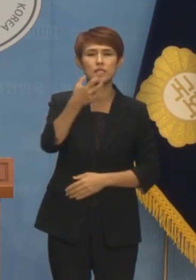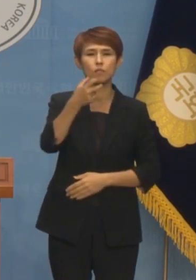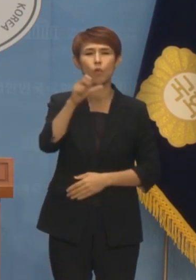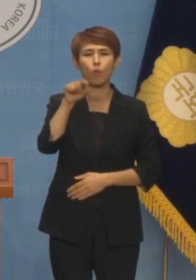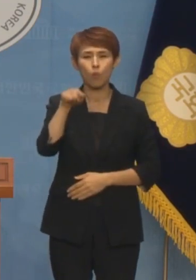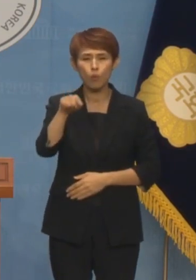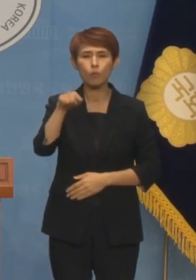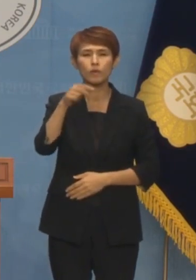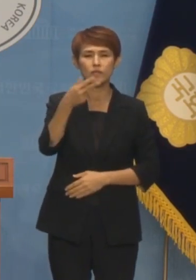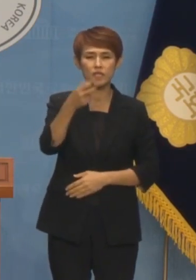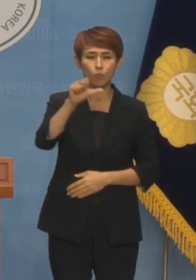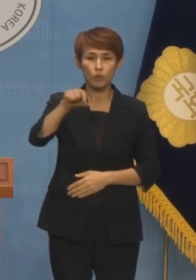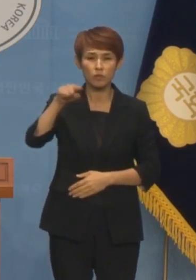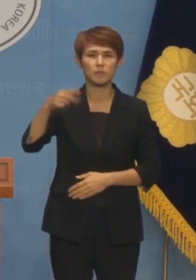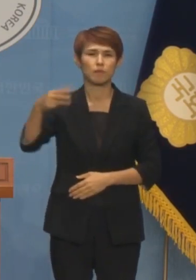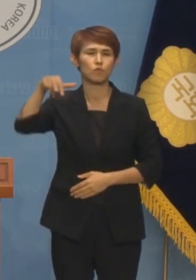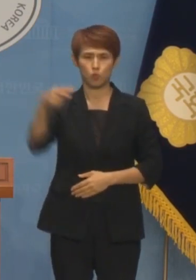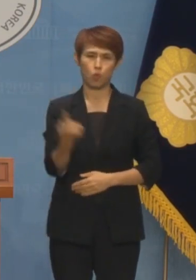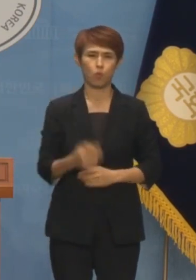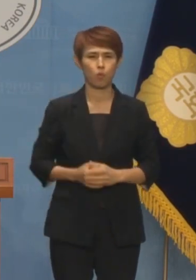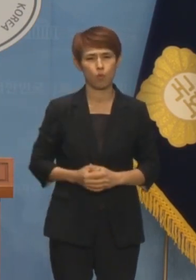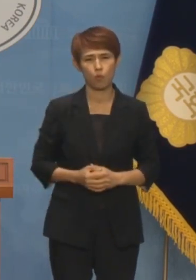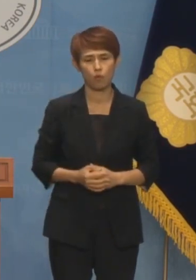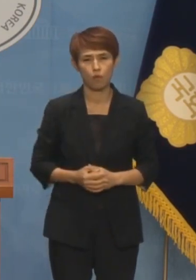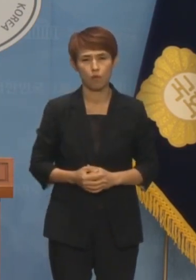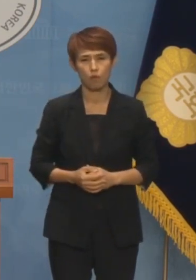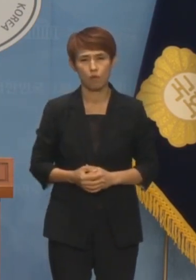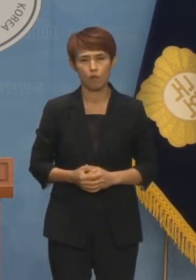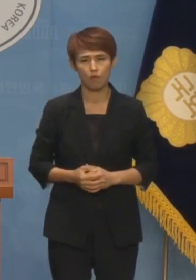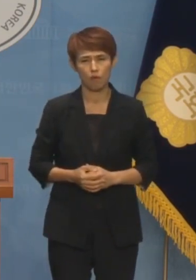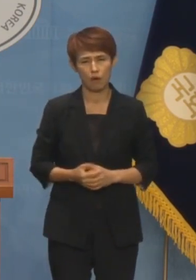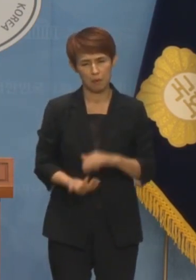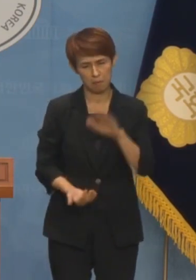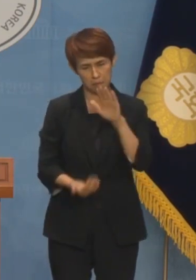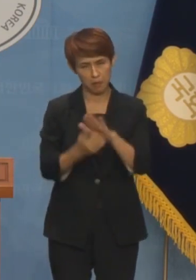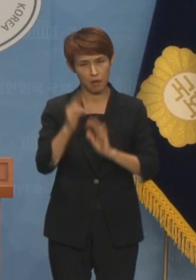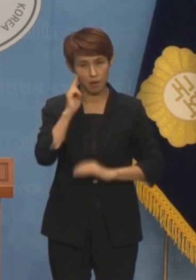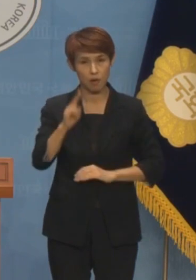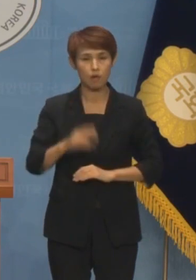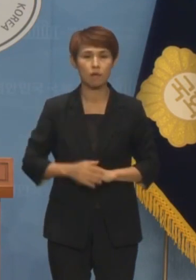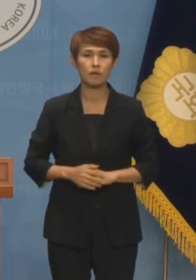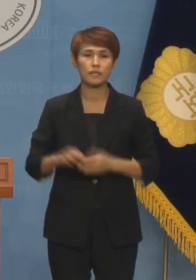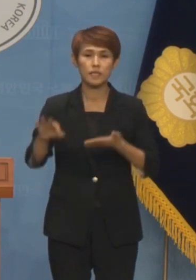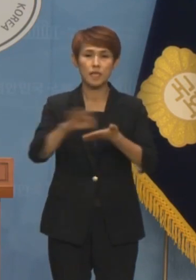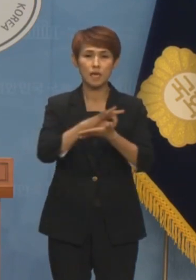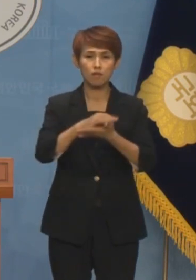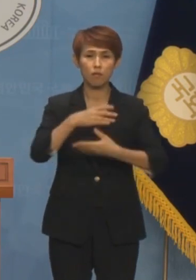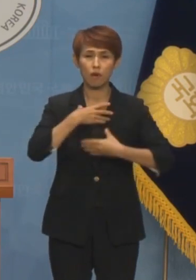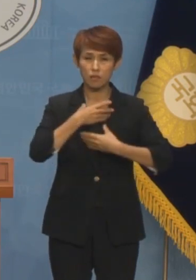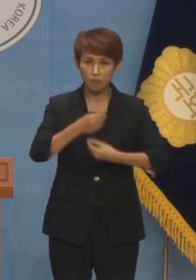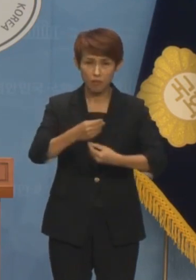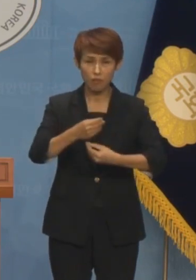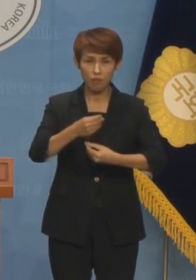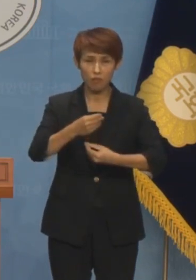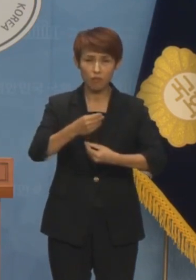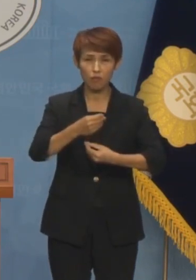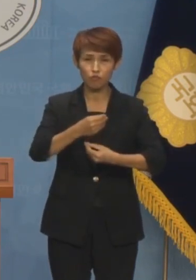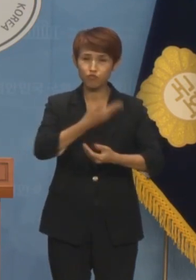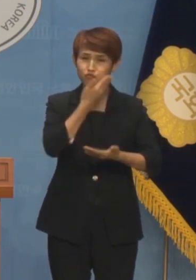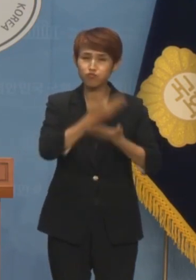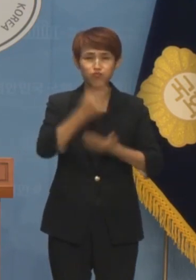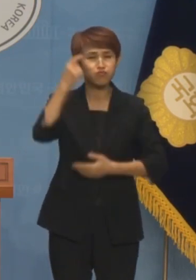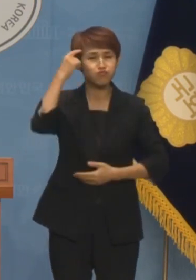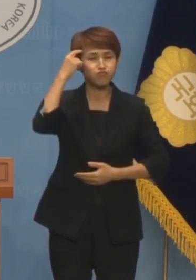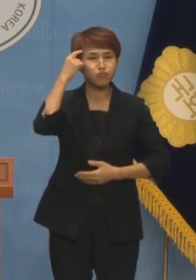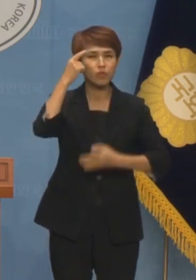2014년 이후의 최대치입니다. 이것이 재정건전성이라는 것을 신줏든지 모시듯이 해왔던